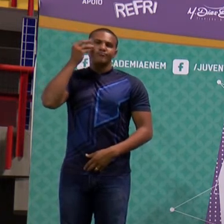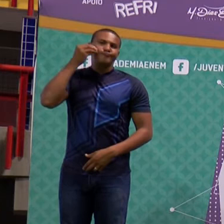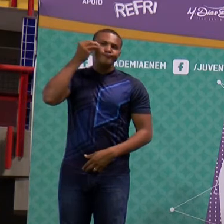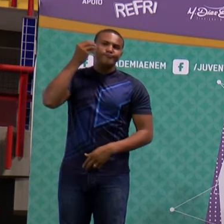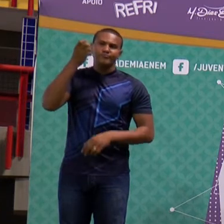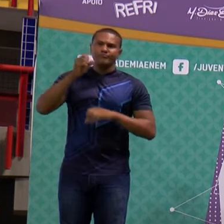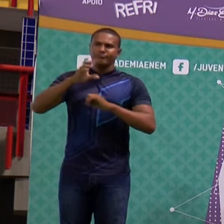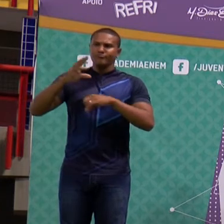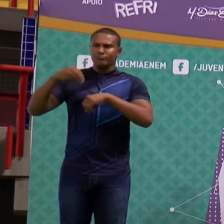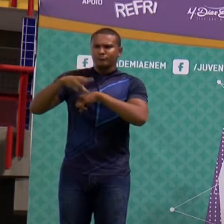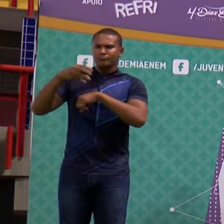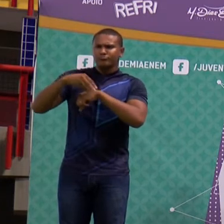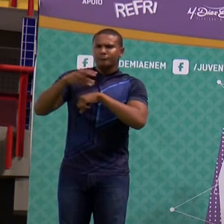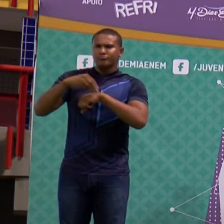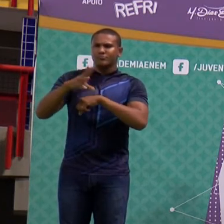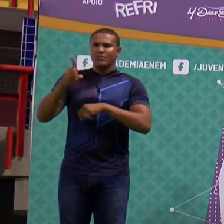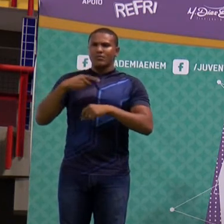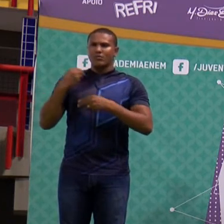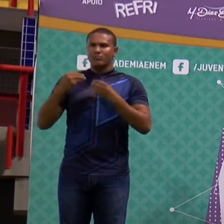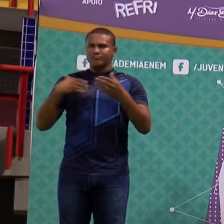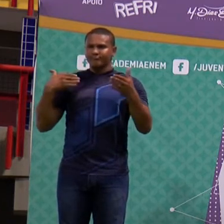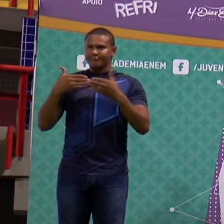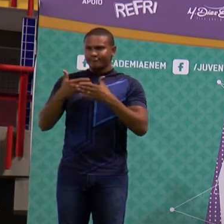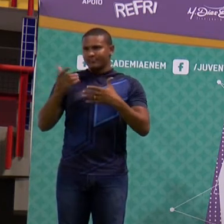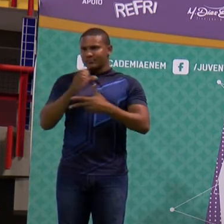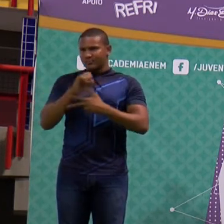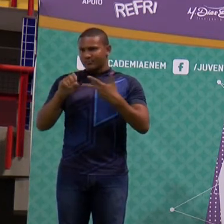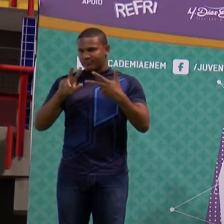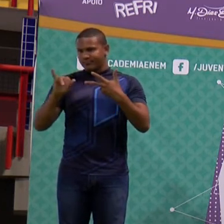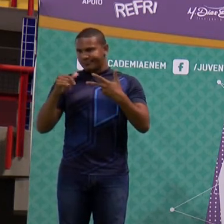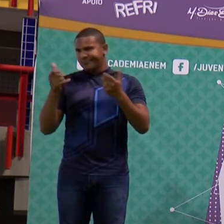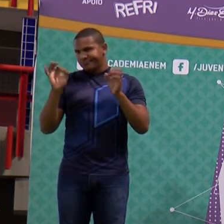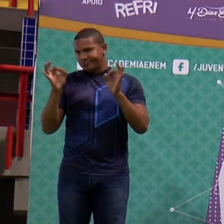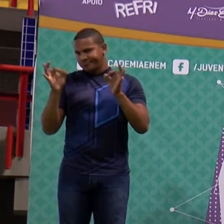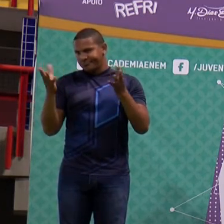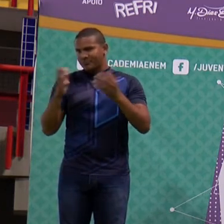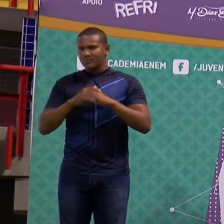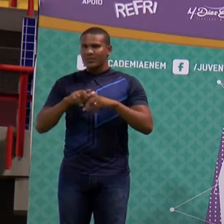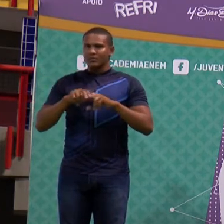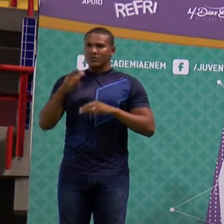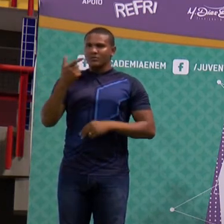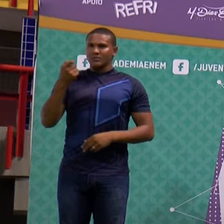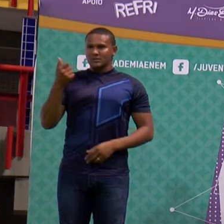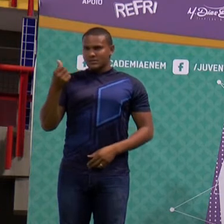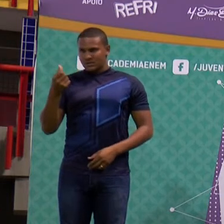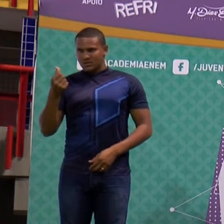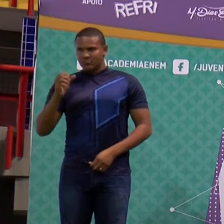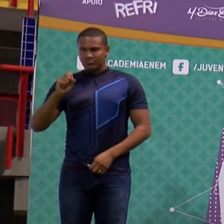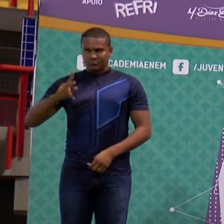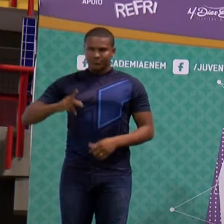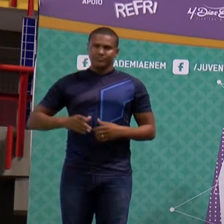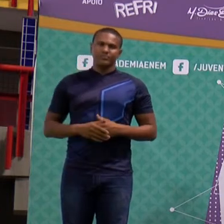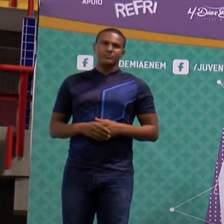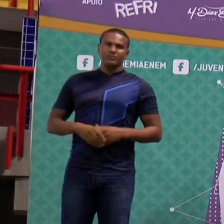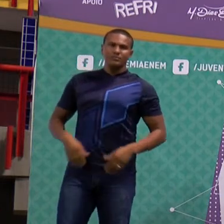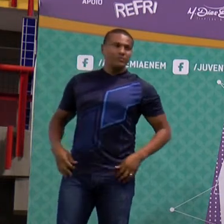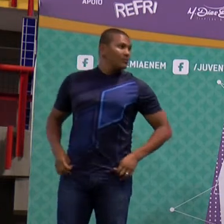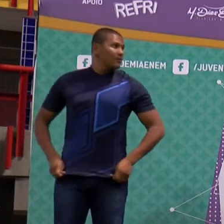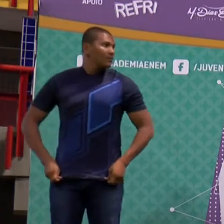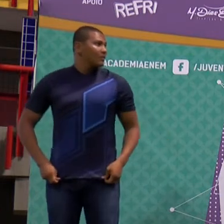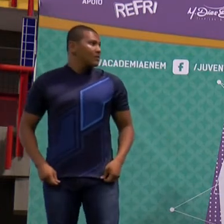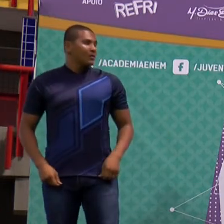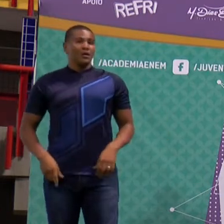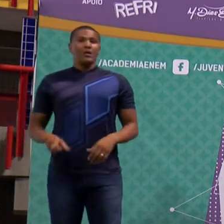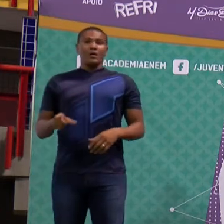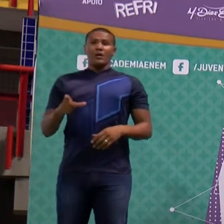nesses momentos que antecedem ao Exame Nacional do Ensino Médio 2016. O nosso material aí, por